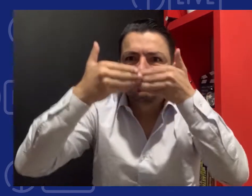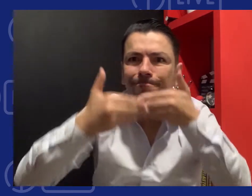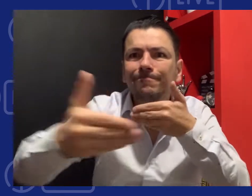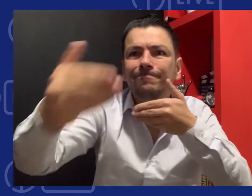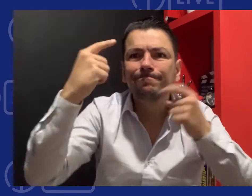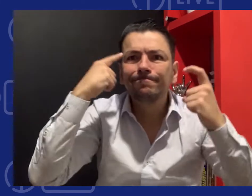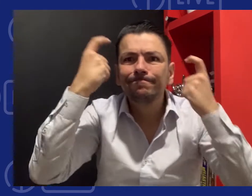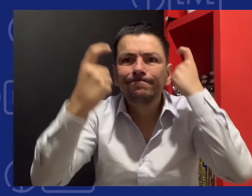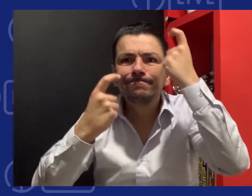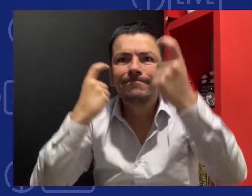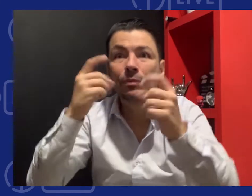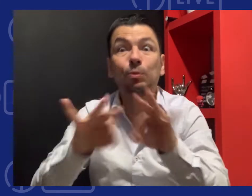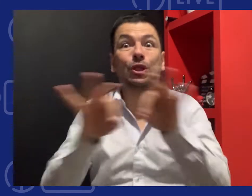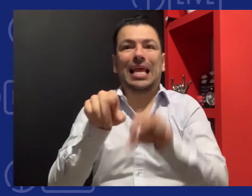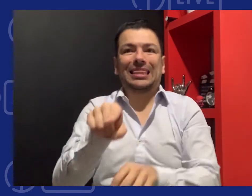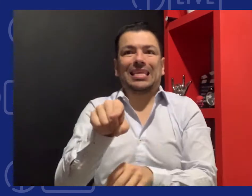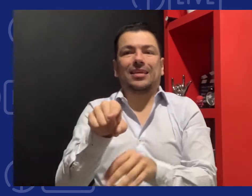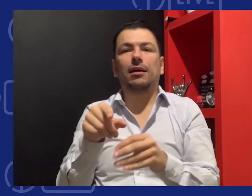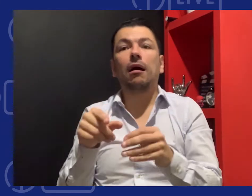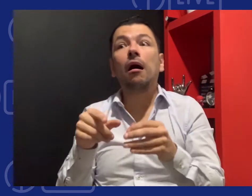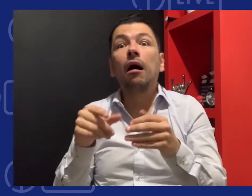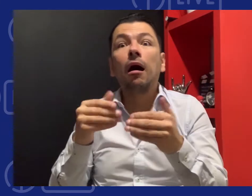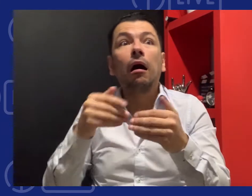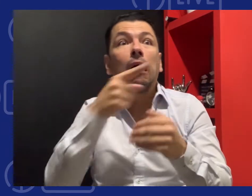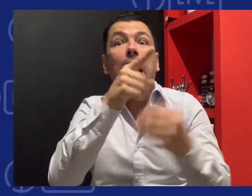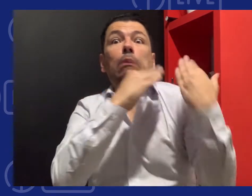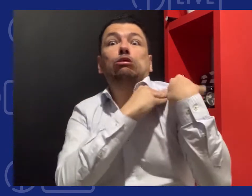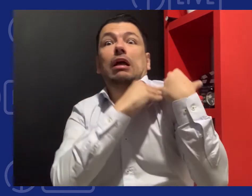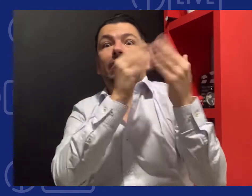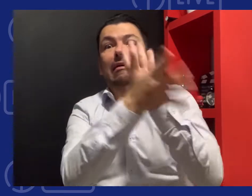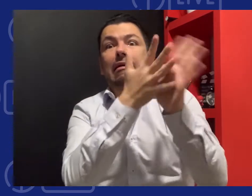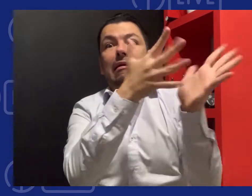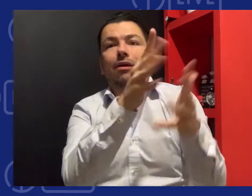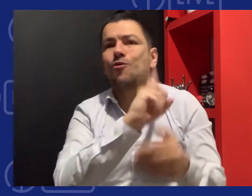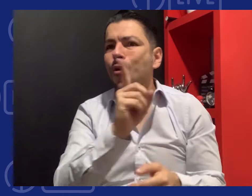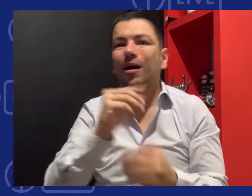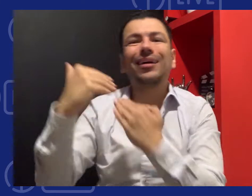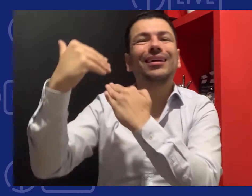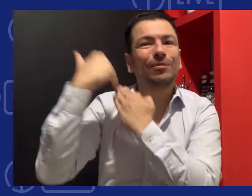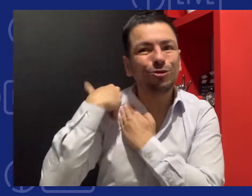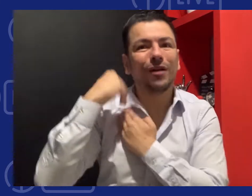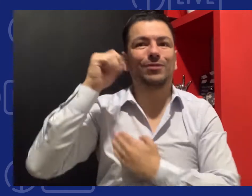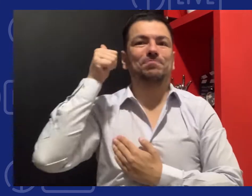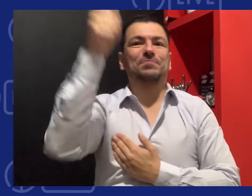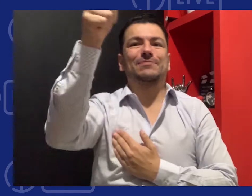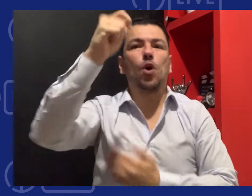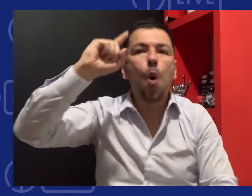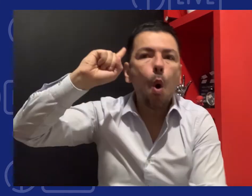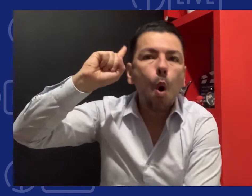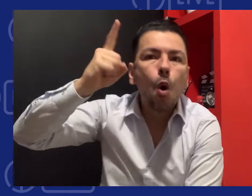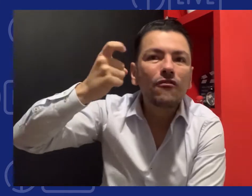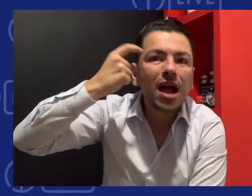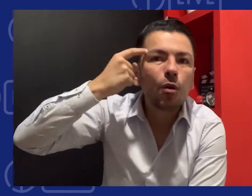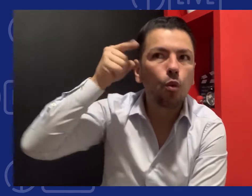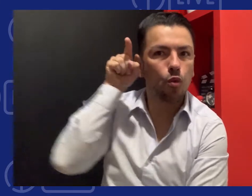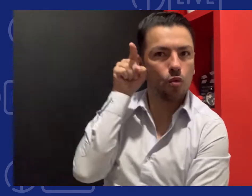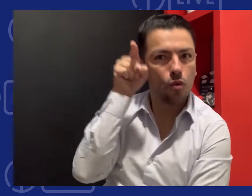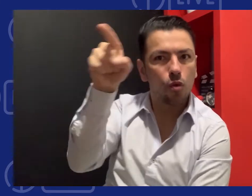que la Comisión de la Familia trabajará en esto. Y es un punto de reflexión para ellos. Es pensar que el